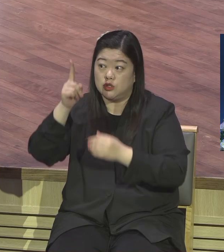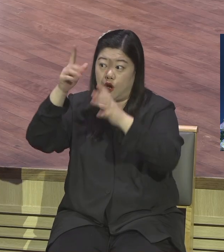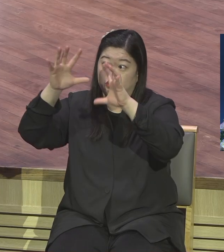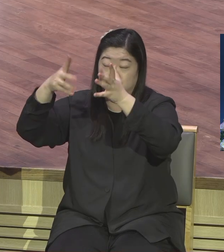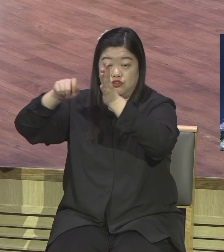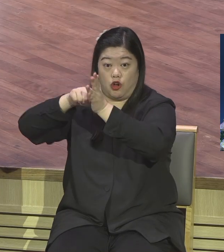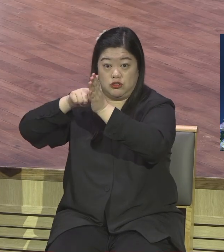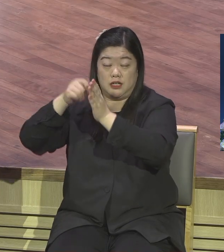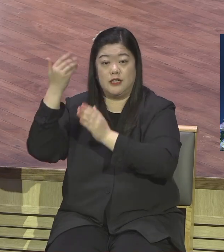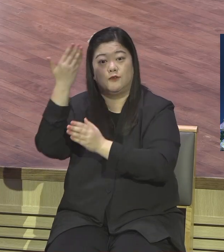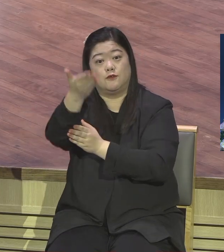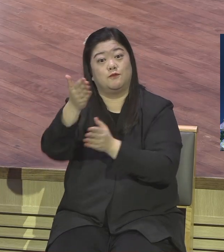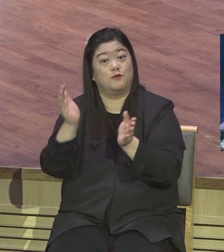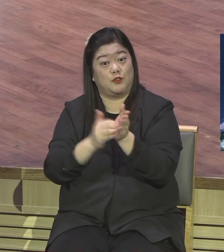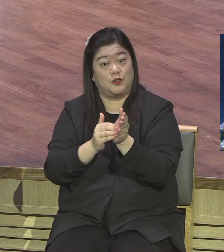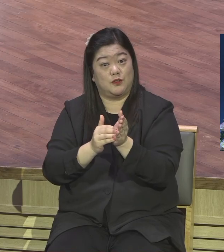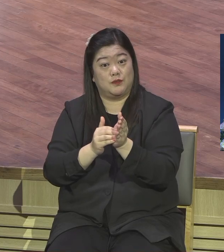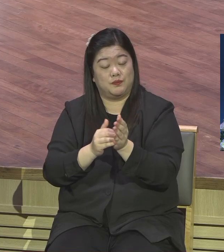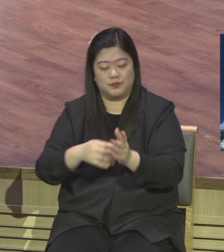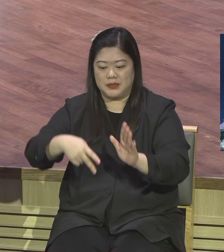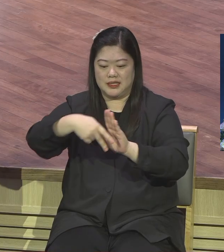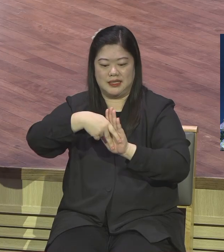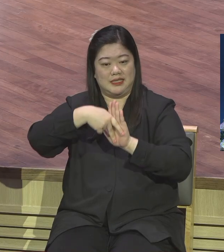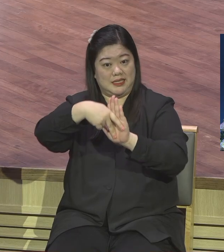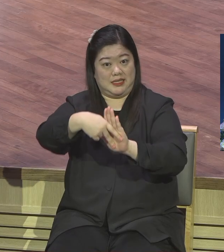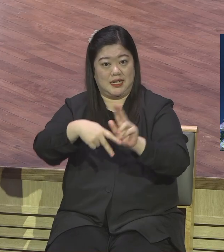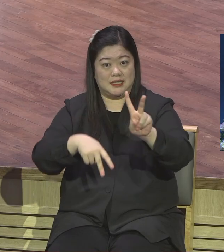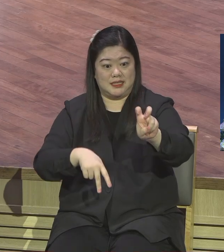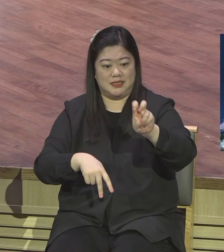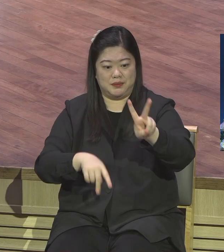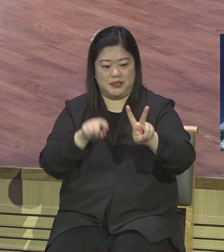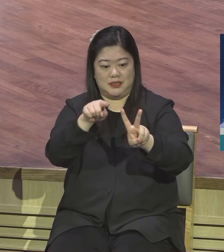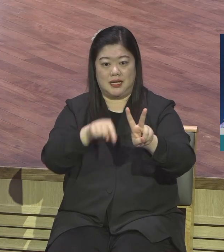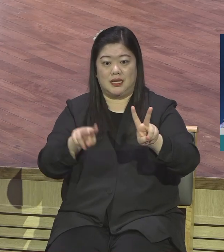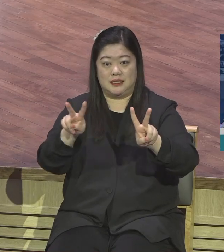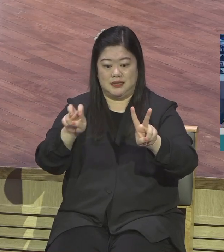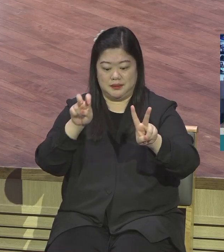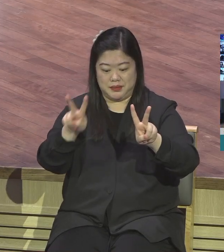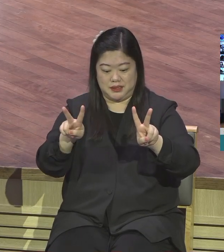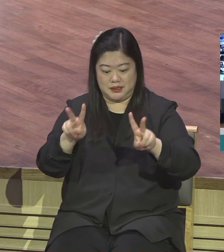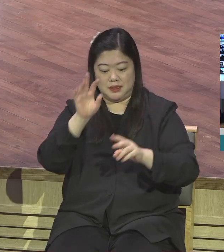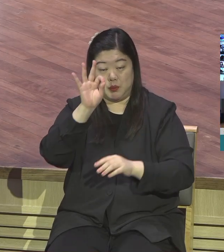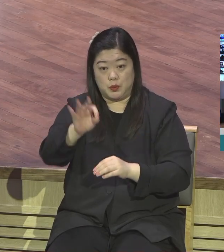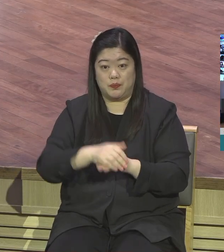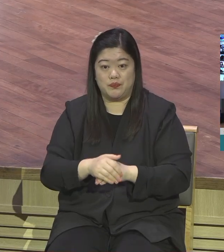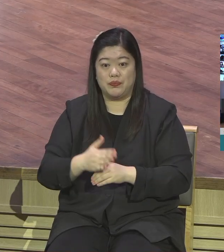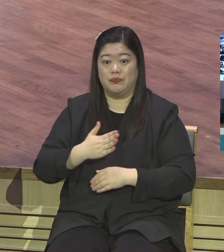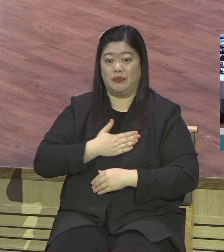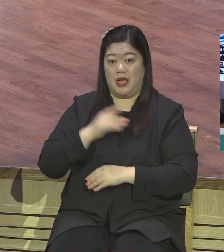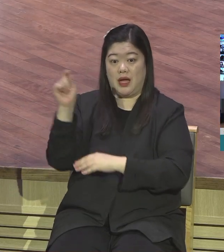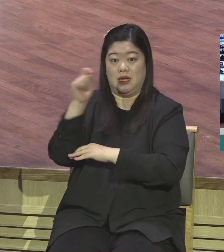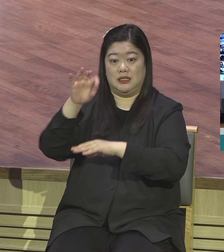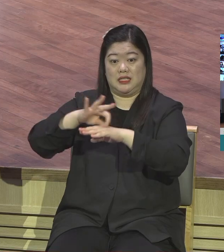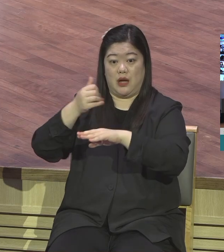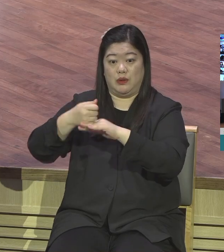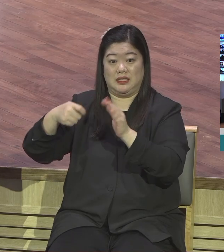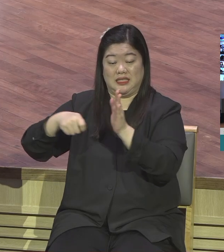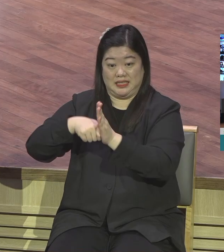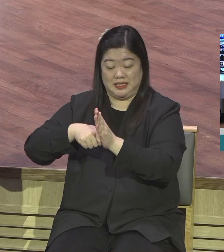말씀하고 있어요 이사야 22장 22제로 보면 내가 또 다윗의 집에 열쇠를 그의 어깨에 두리니 그가